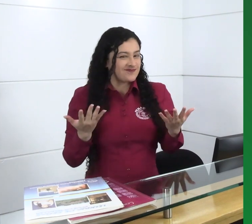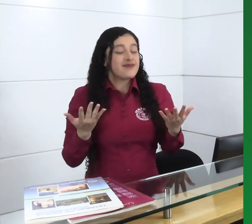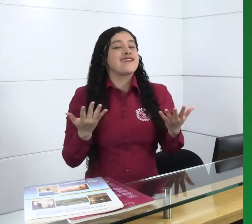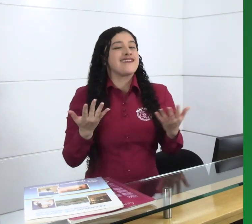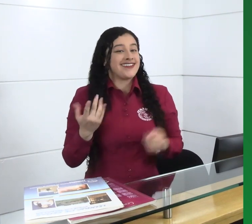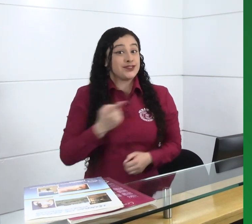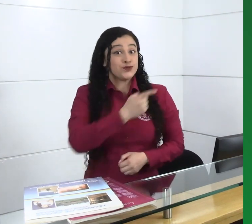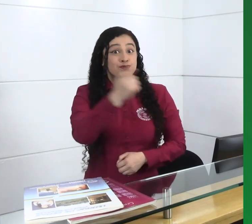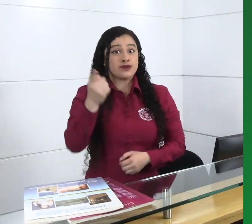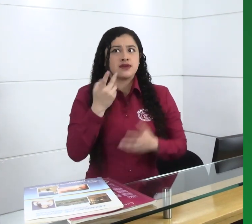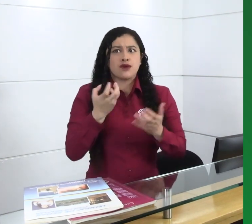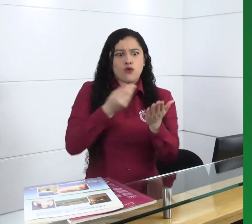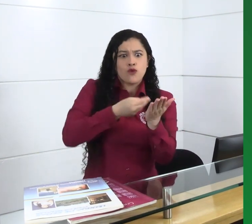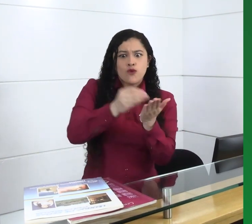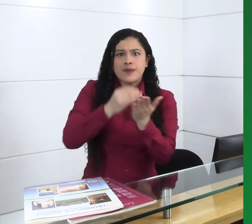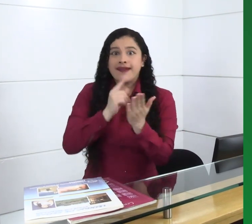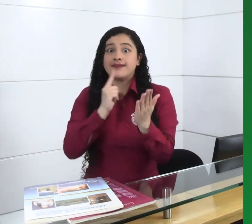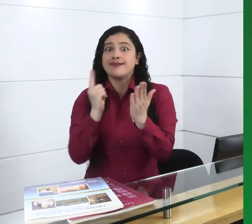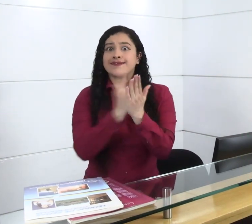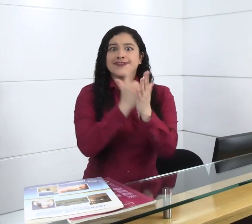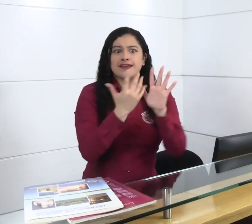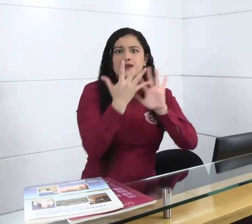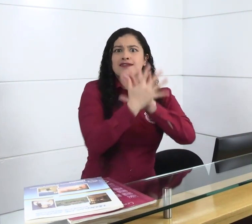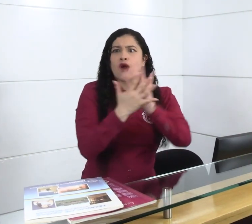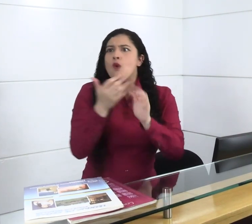Primero, veamos cuáles son los tomos disponibles.